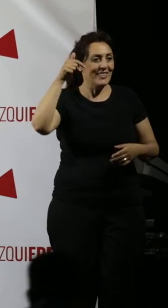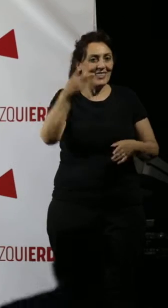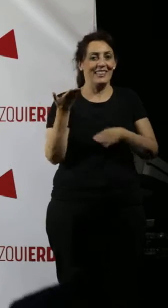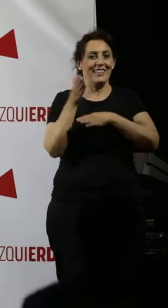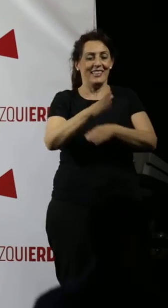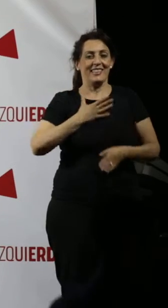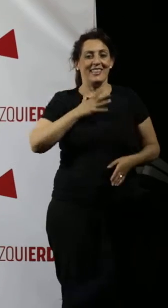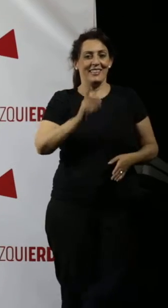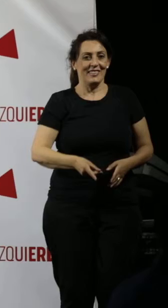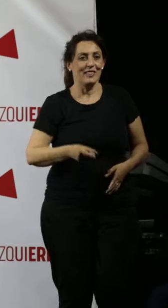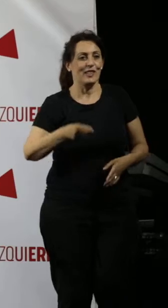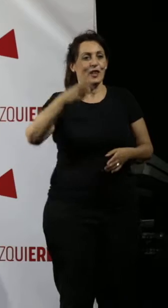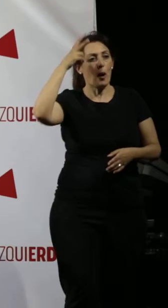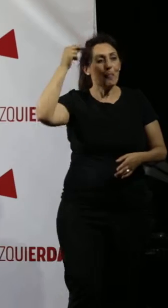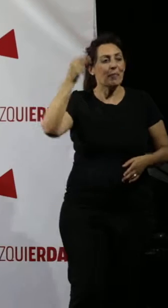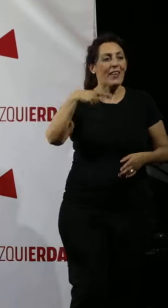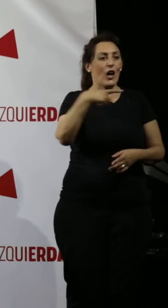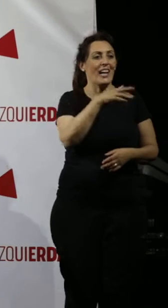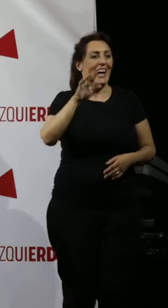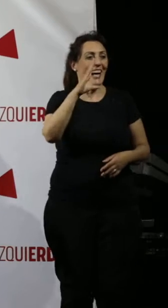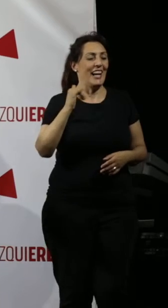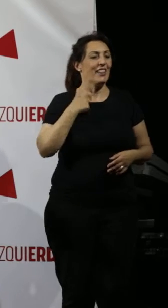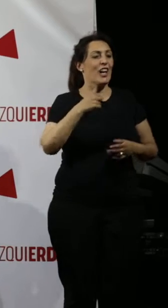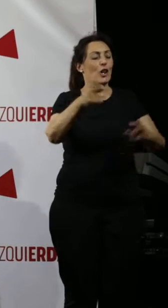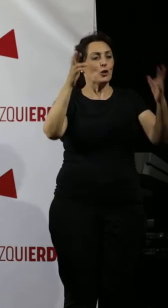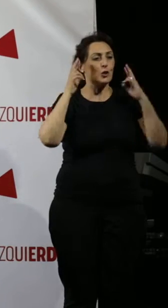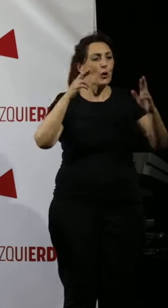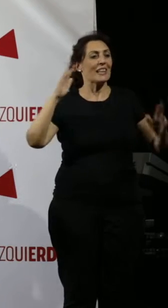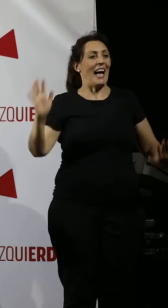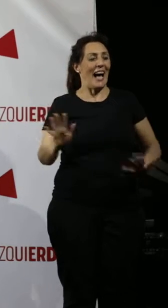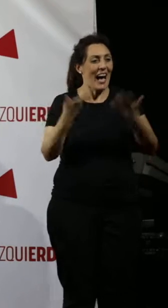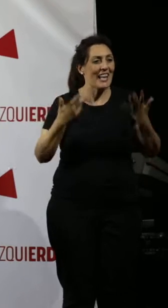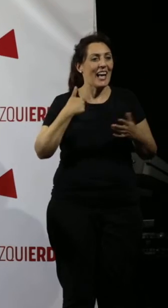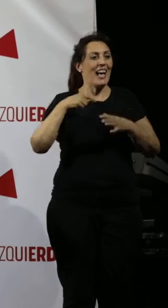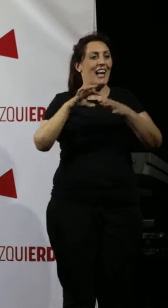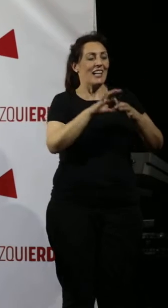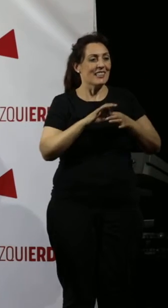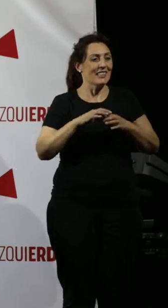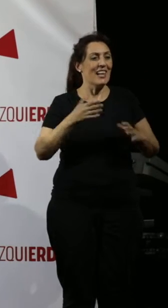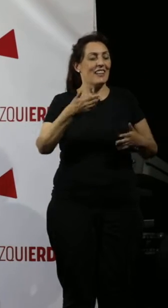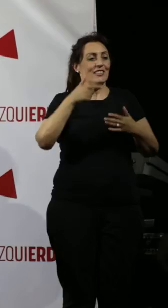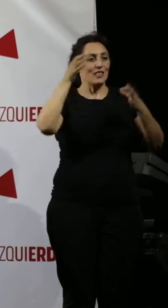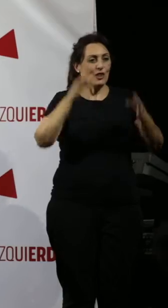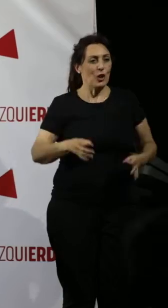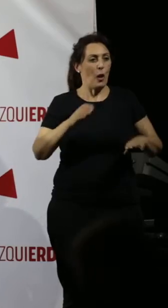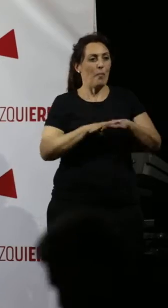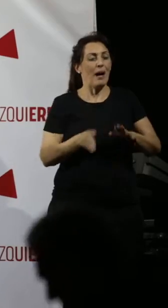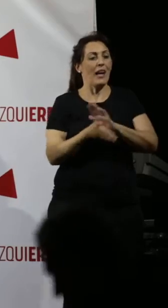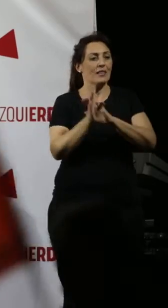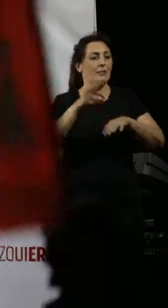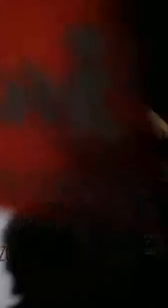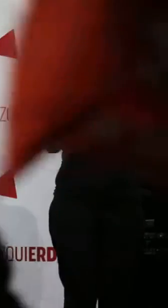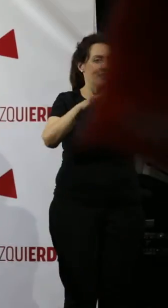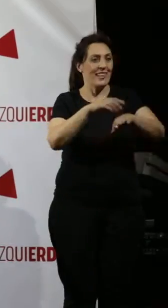Córdoba, Pedro García. Te deseo toda la suerte y la fuerza, el ánimo, la solvencia y la garantía para dirigir